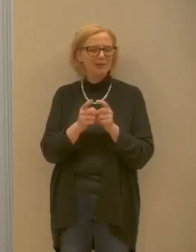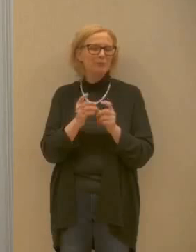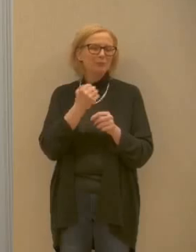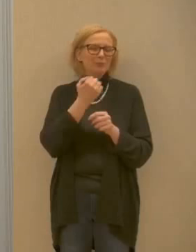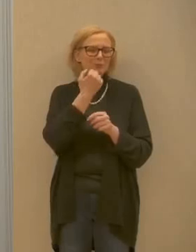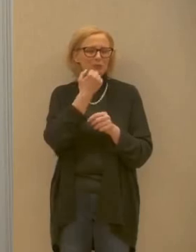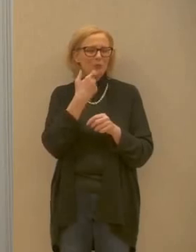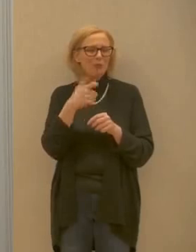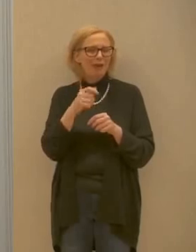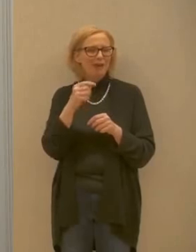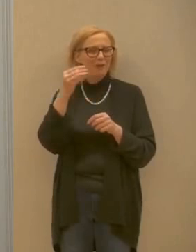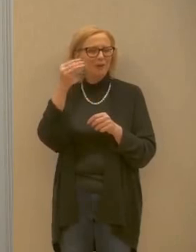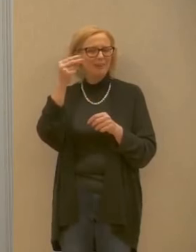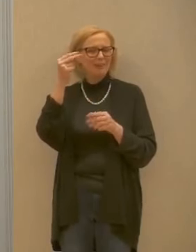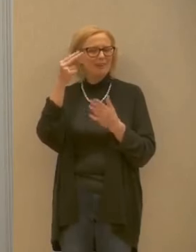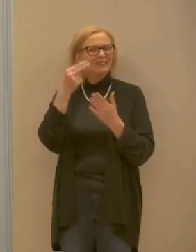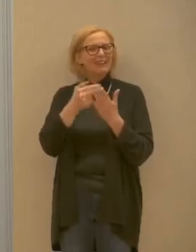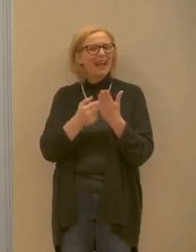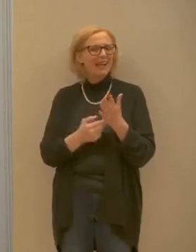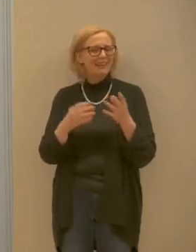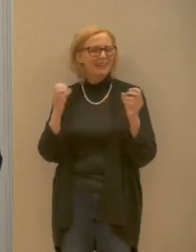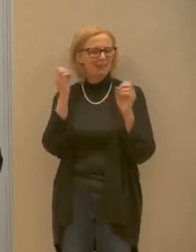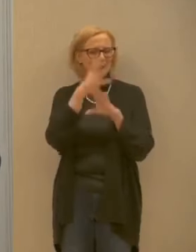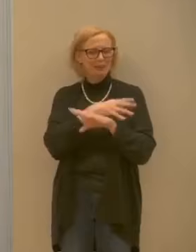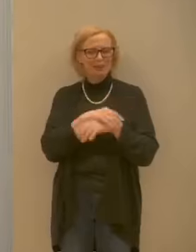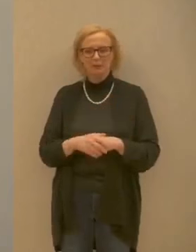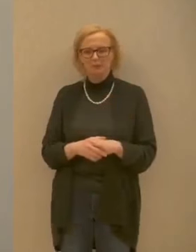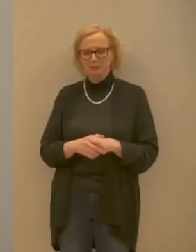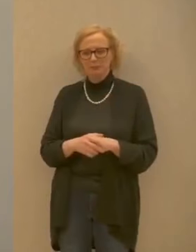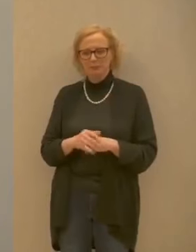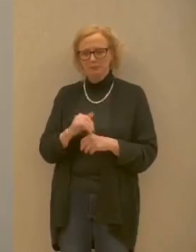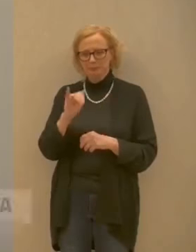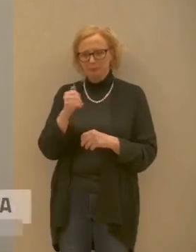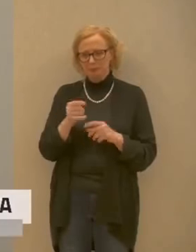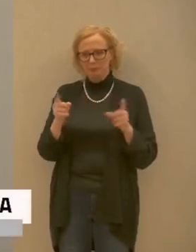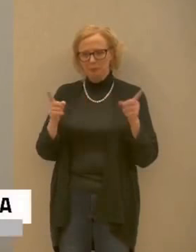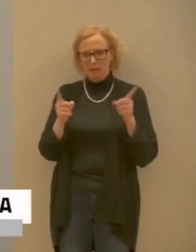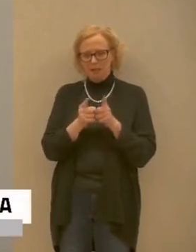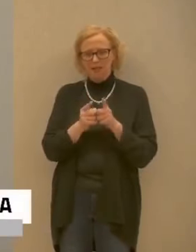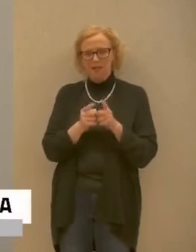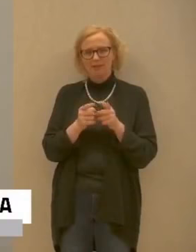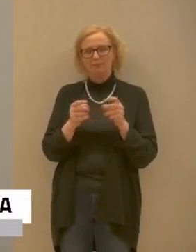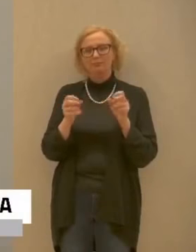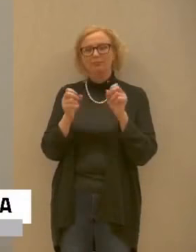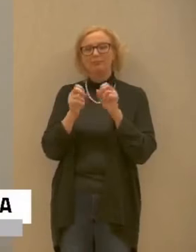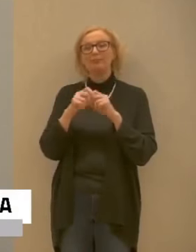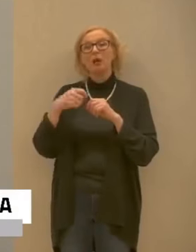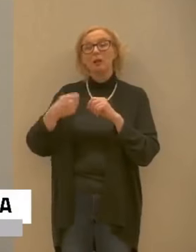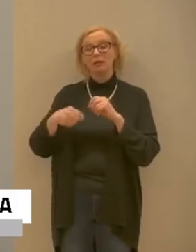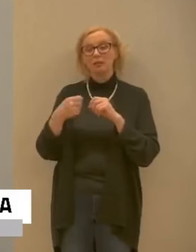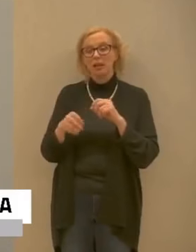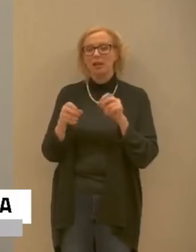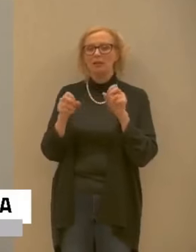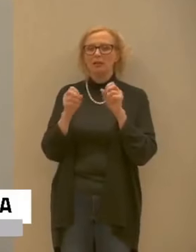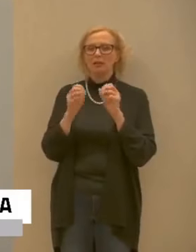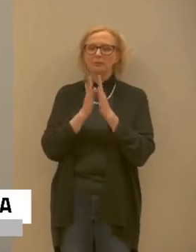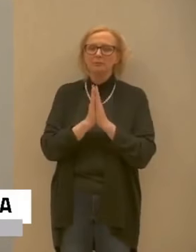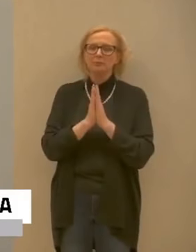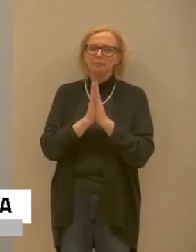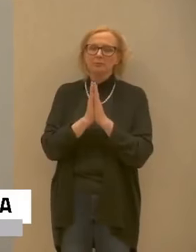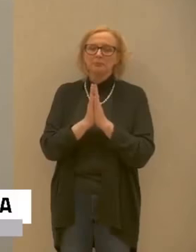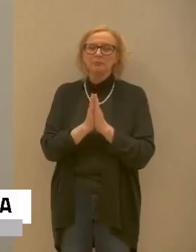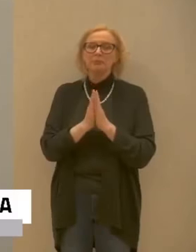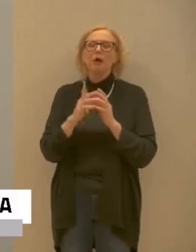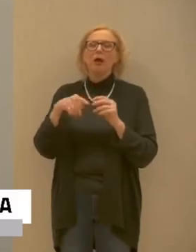tiro della scaletta sì solo brevissimamente gli appelli accurati del Presidente di questi giorni noi vediamo che un po' di